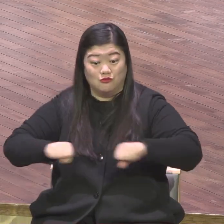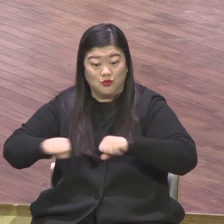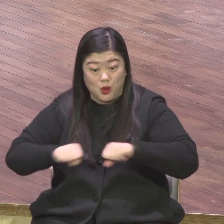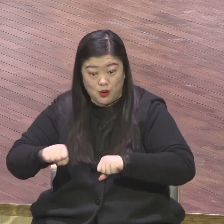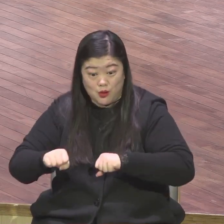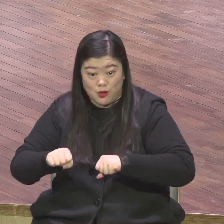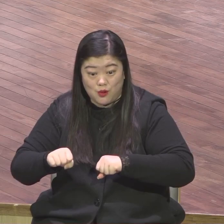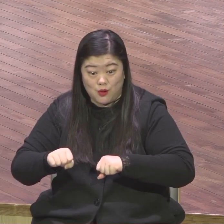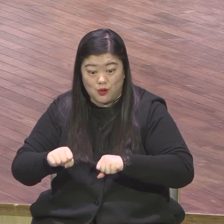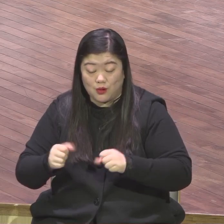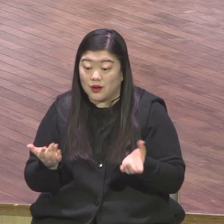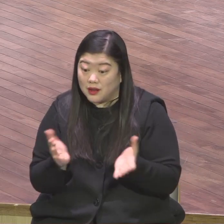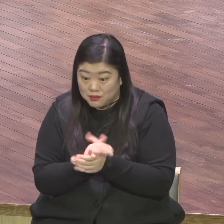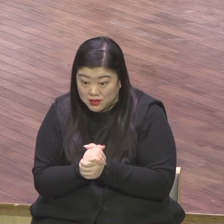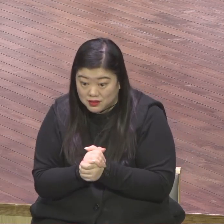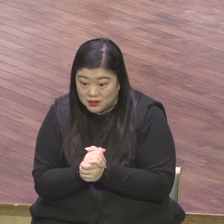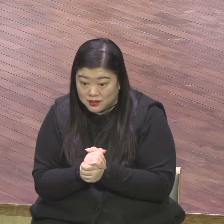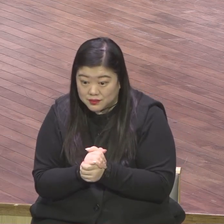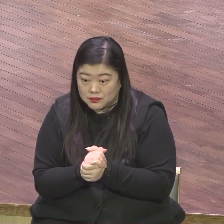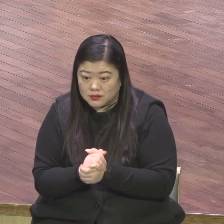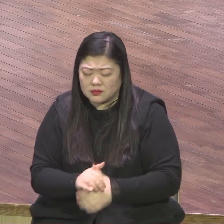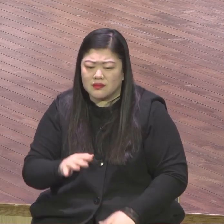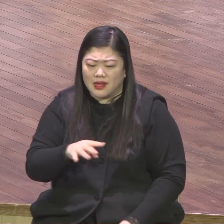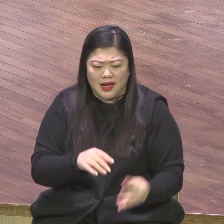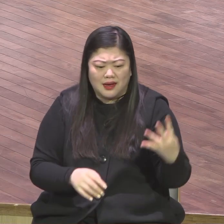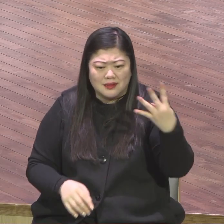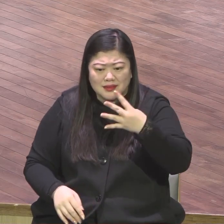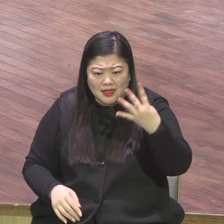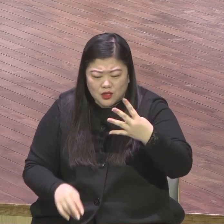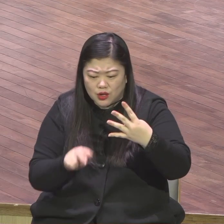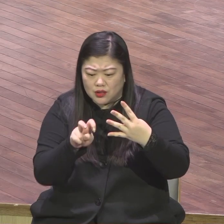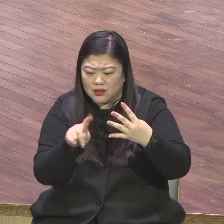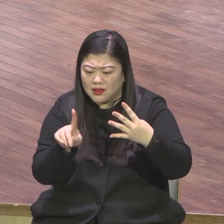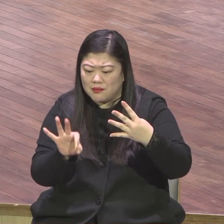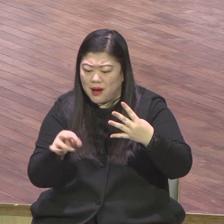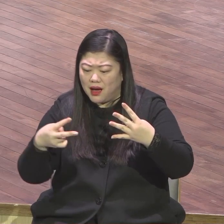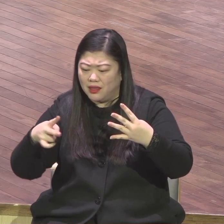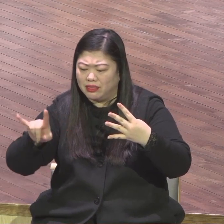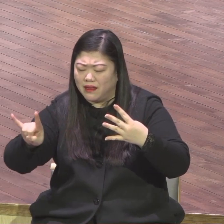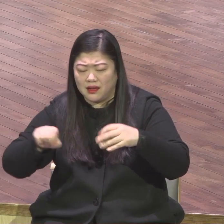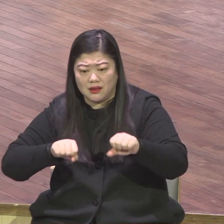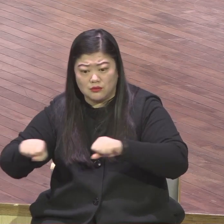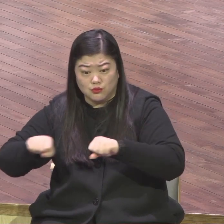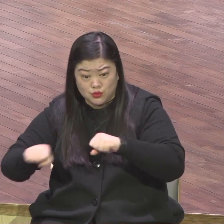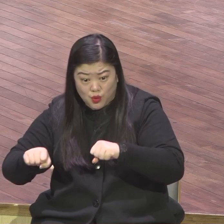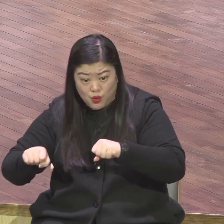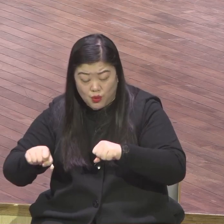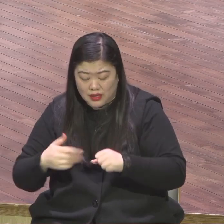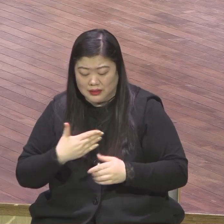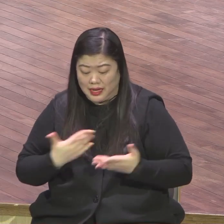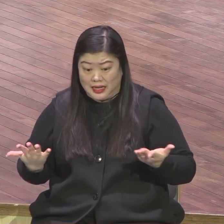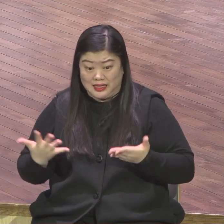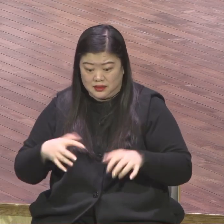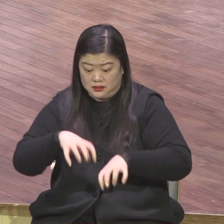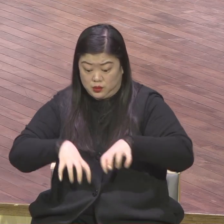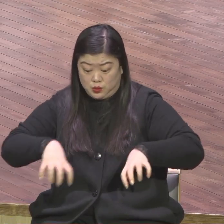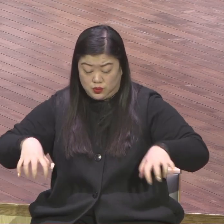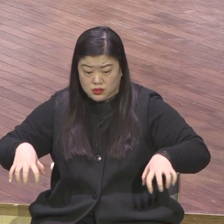4천망대 운동 4천망대 4천망대 운동을 현장에 세우는 건데 이것이 어렵지 않습니다 다윗은 혼자